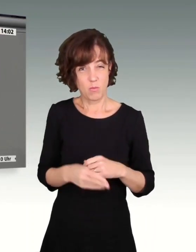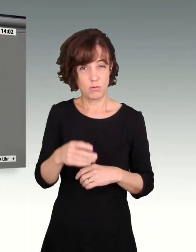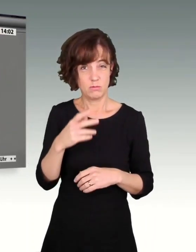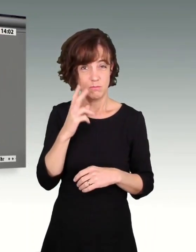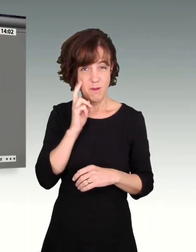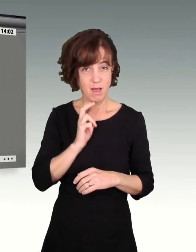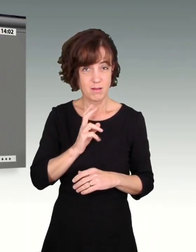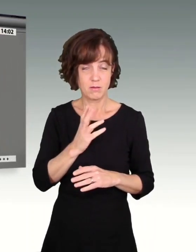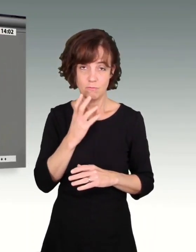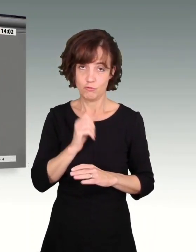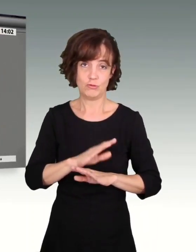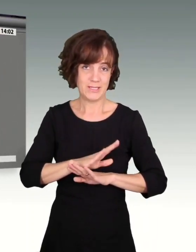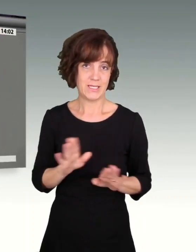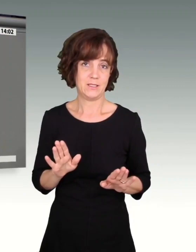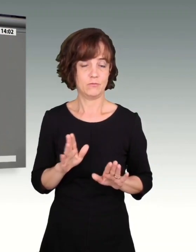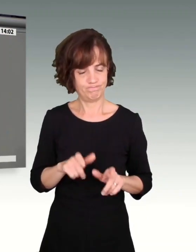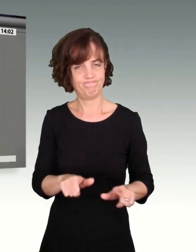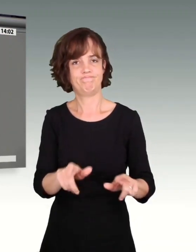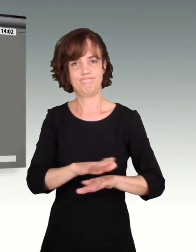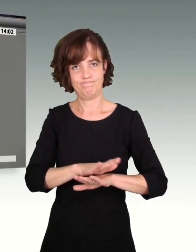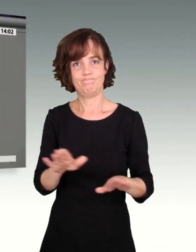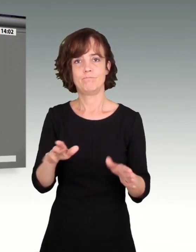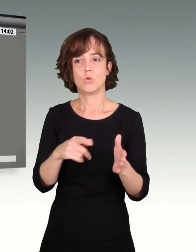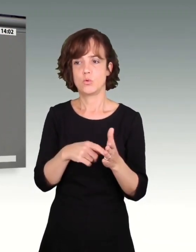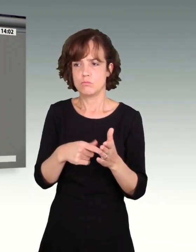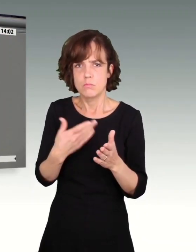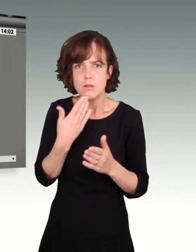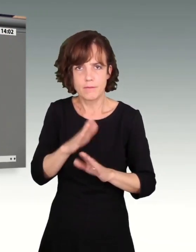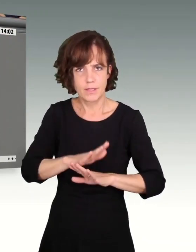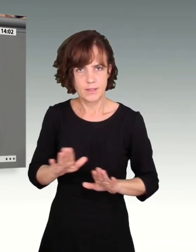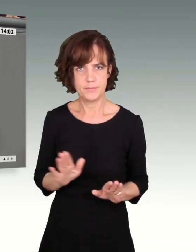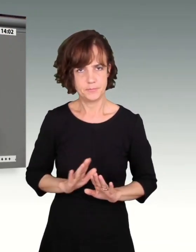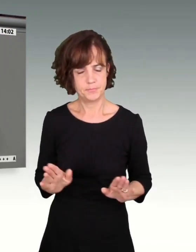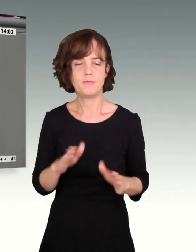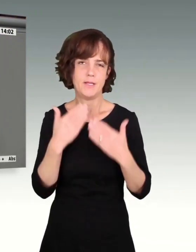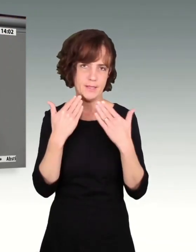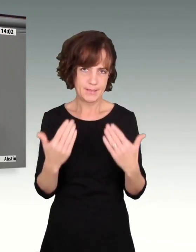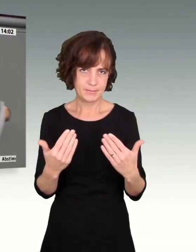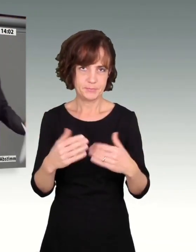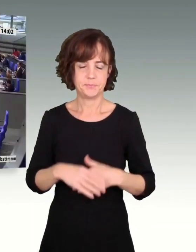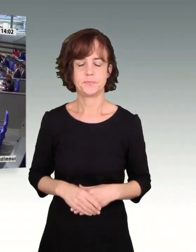von Frauen wollen wir verhindern. Denn so etwas darf es nicht geben. Vielen Dank.